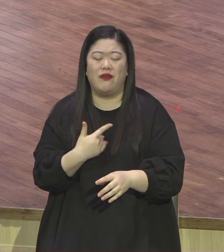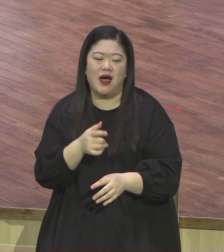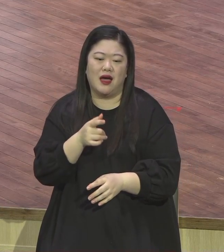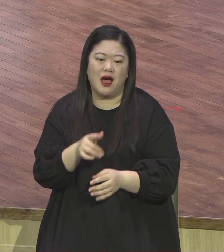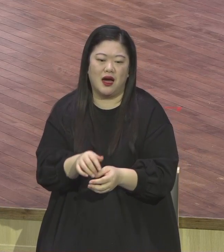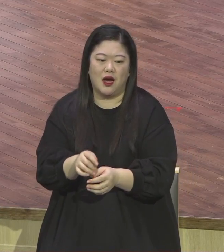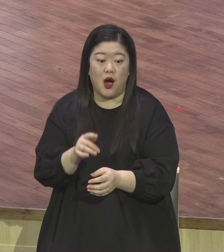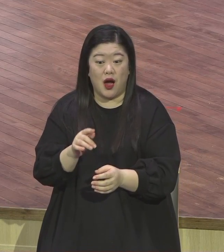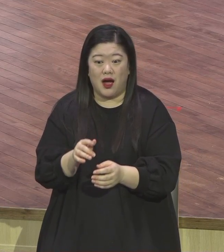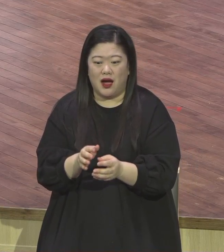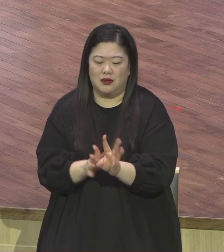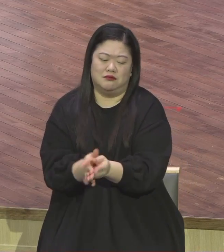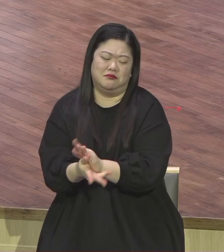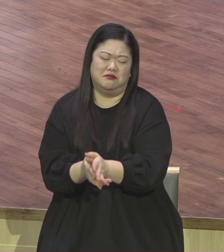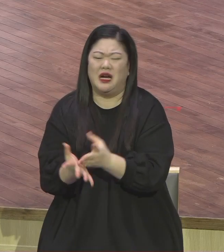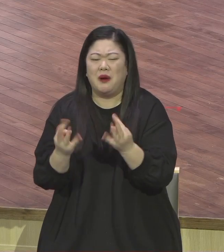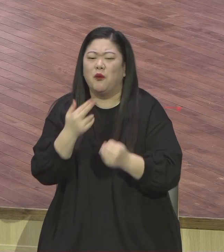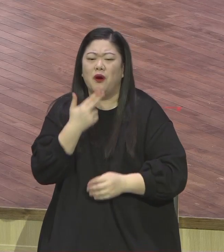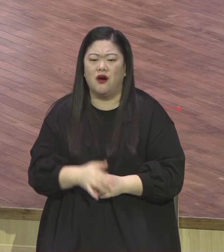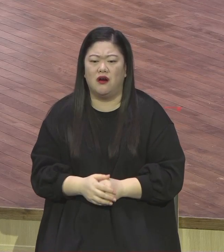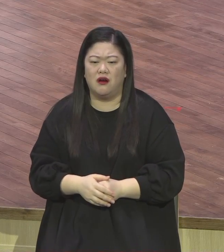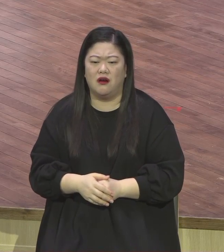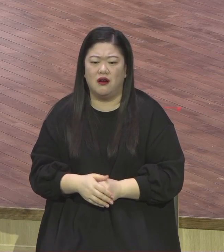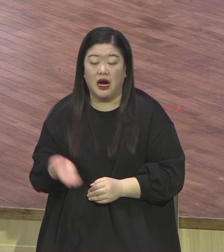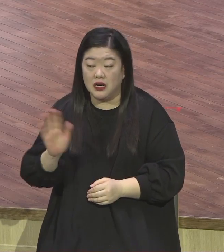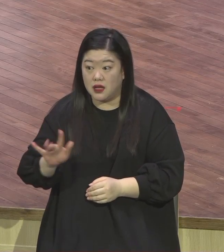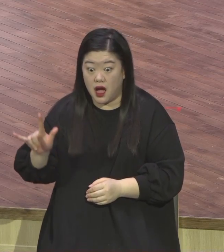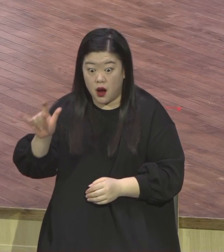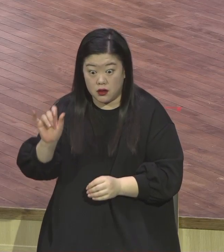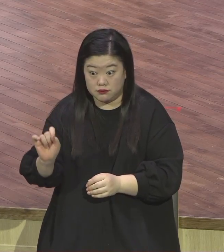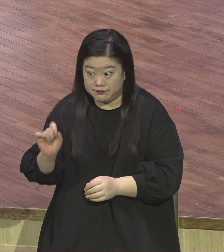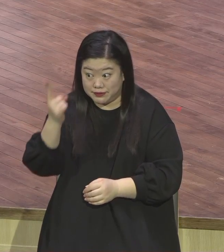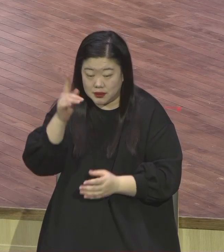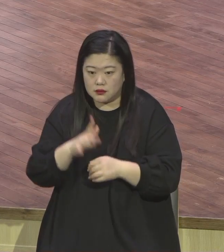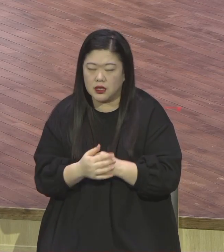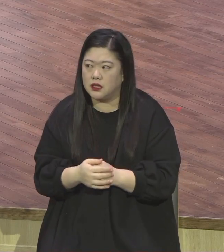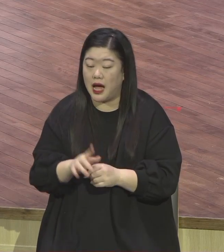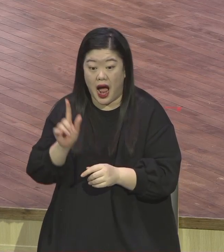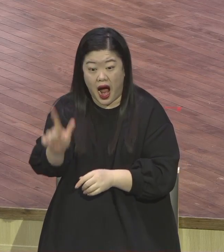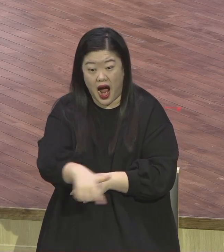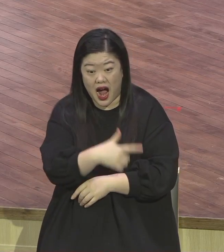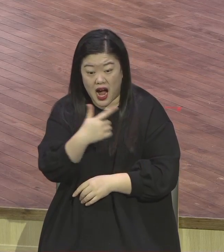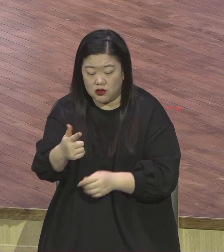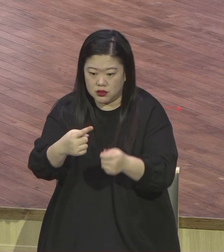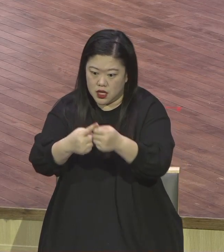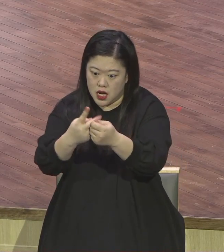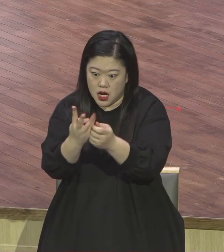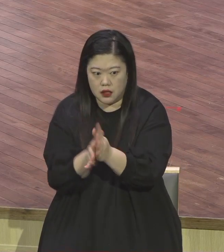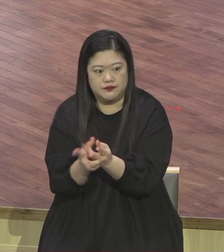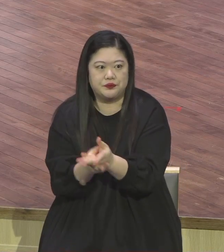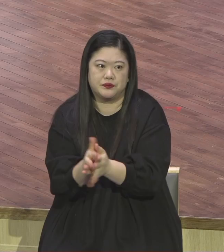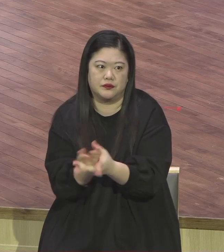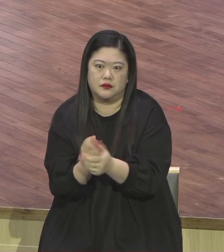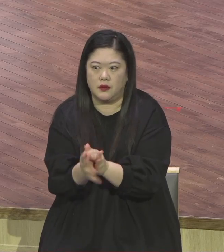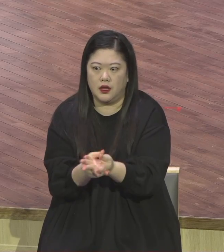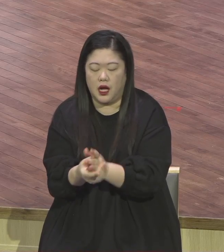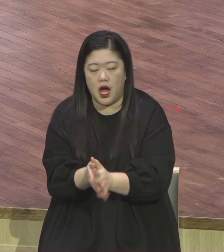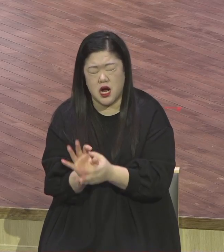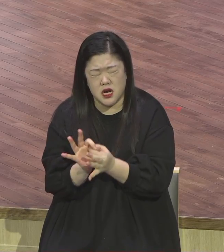씻었는데 코로나 이후로 막 부지런히 손을 씻거라 그래 손 씻거든요 손 씻는 건강에 좋아요 코로나 안 걸리는 게 좋고